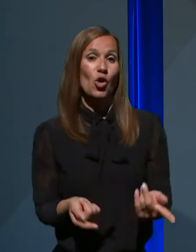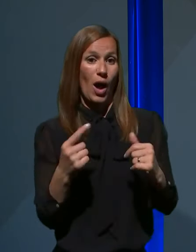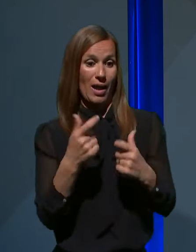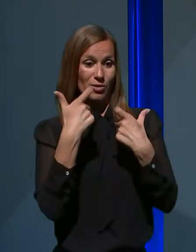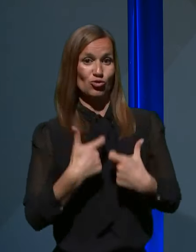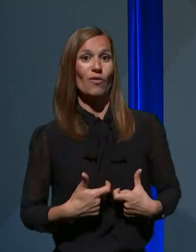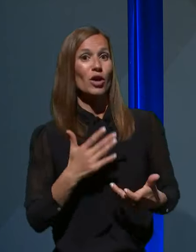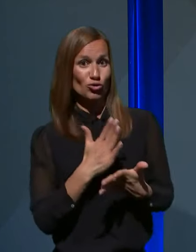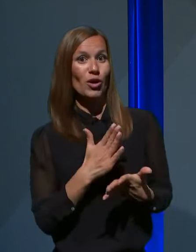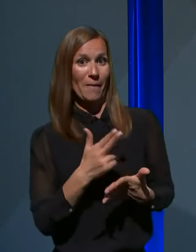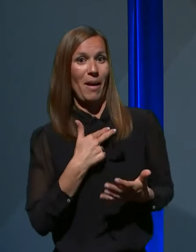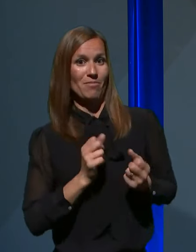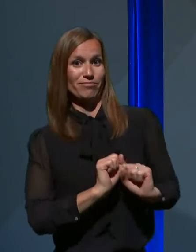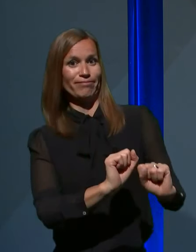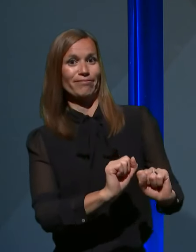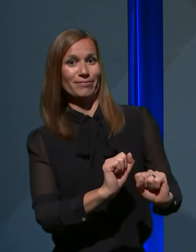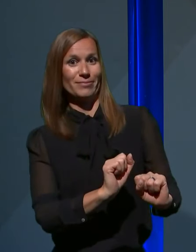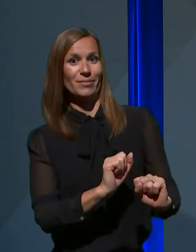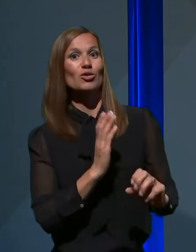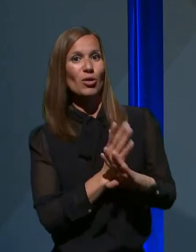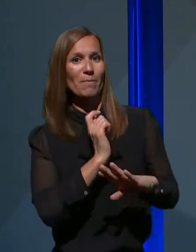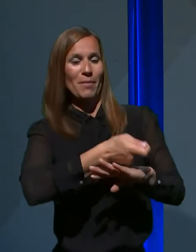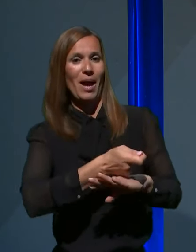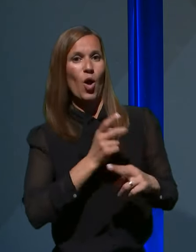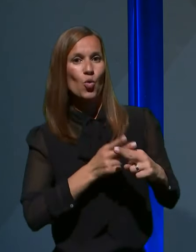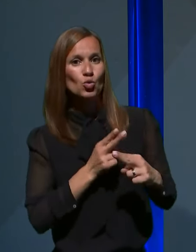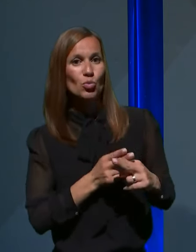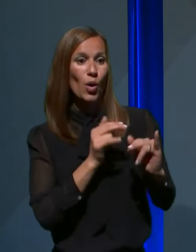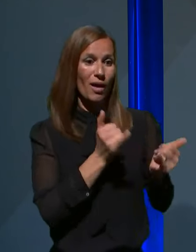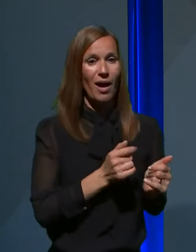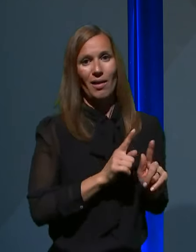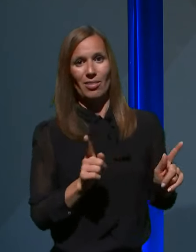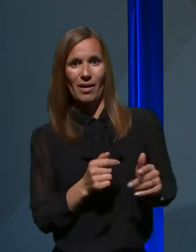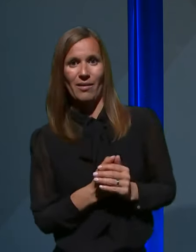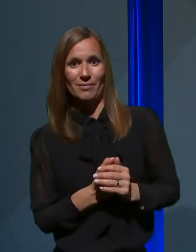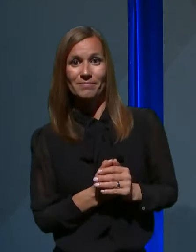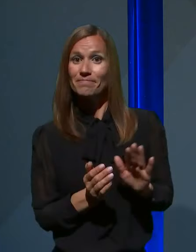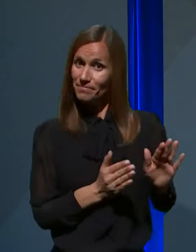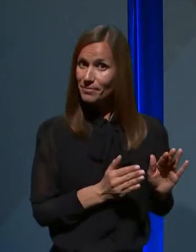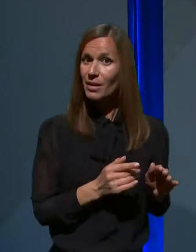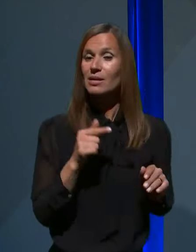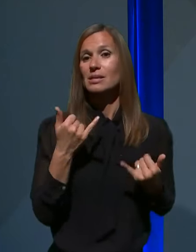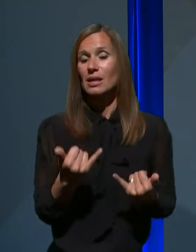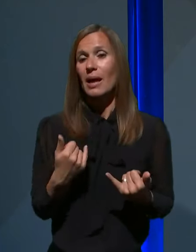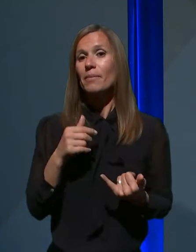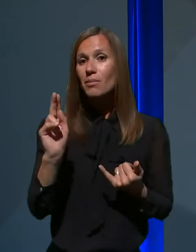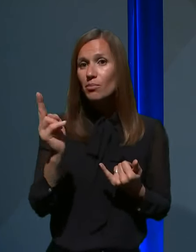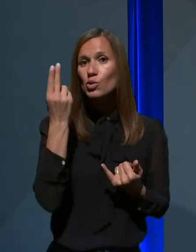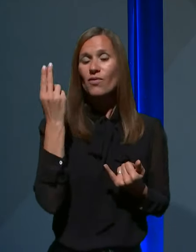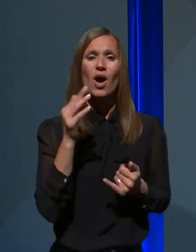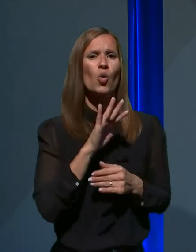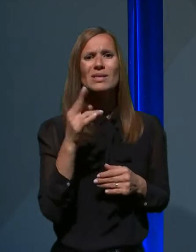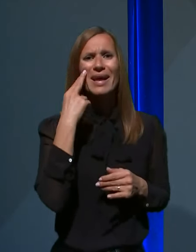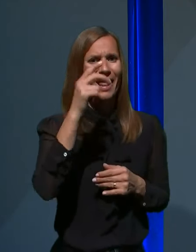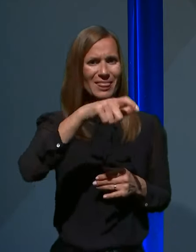že bil okužen za tem virusom ali ne. Na tem mestu bi apeliral na vse